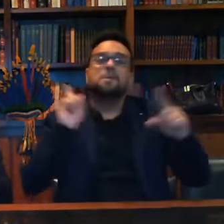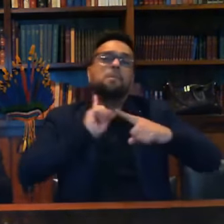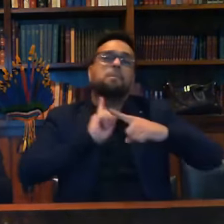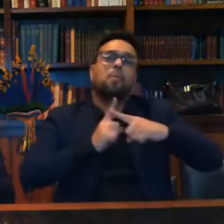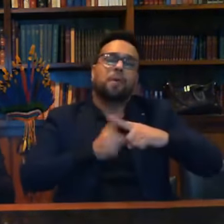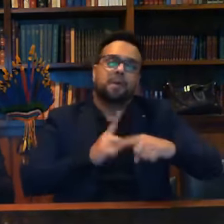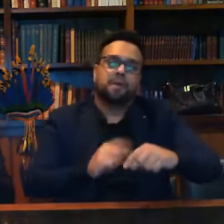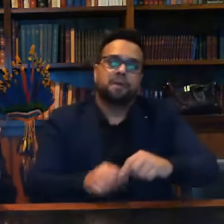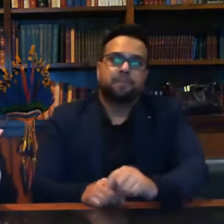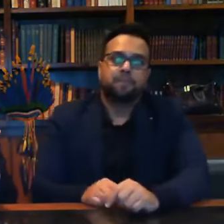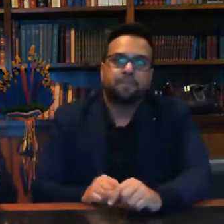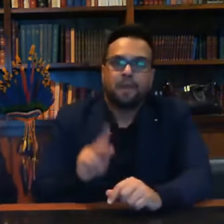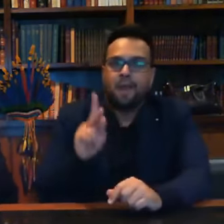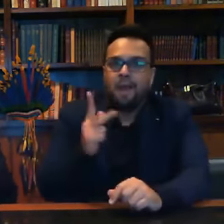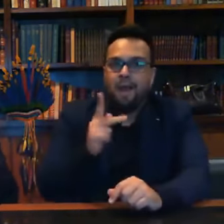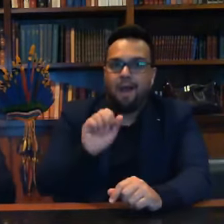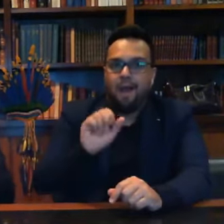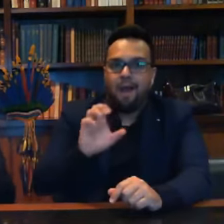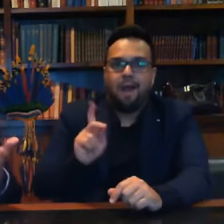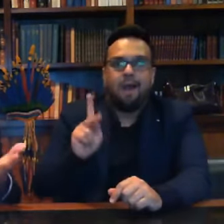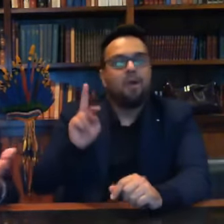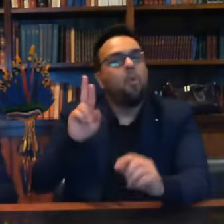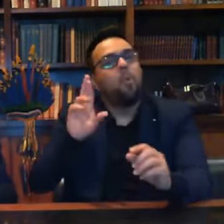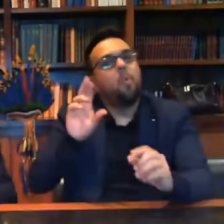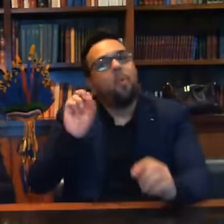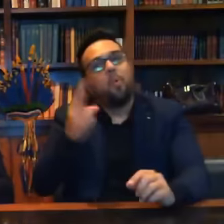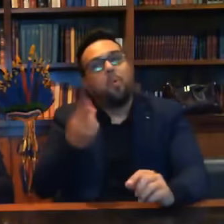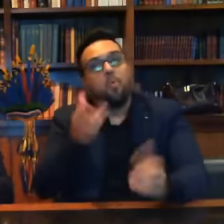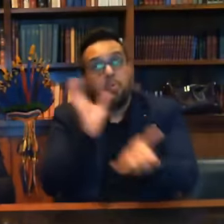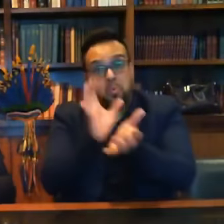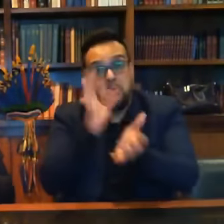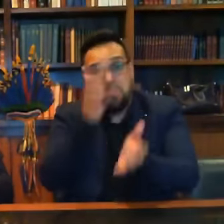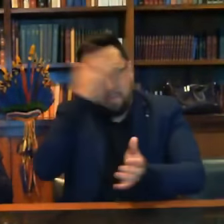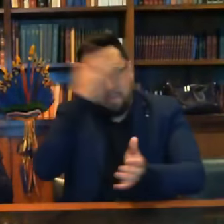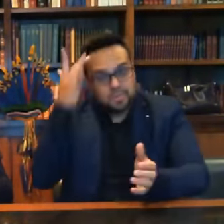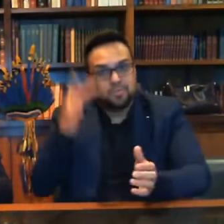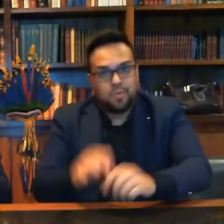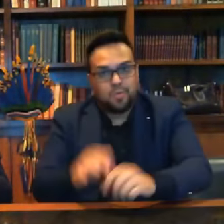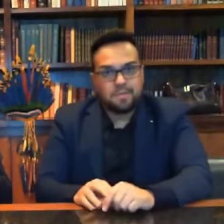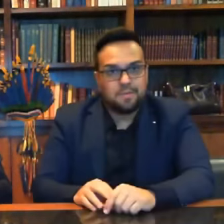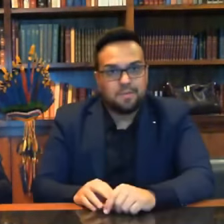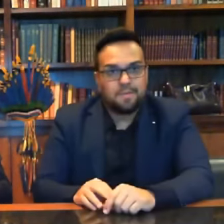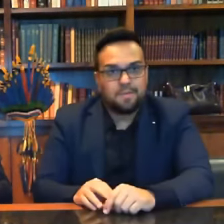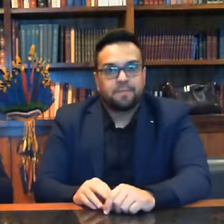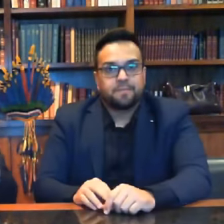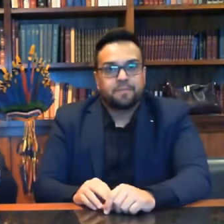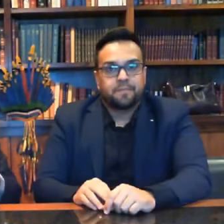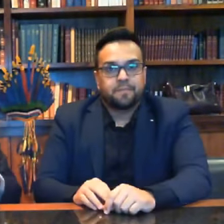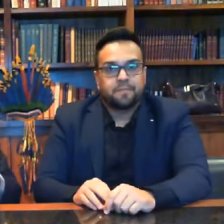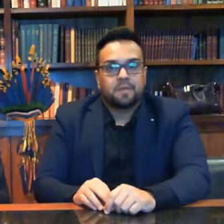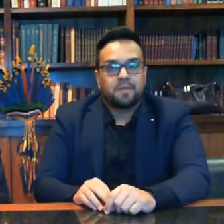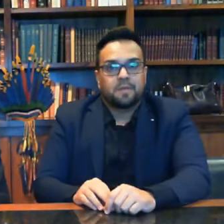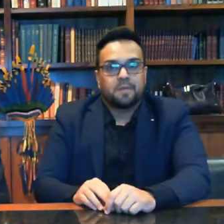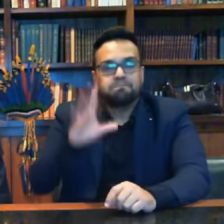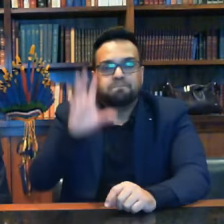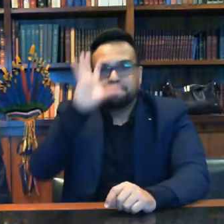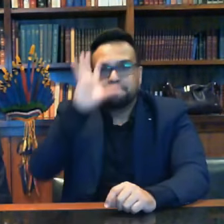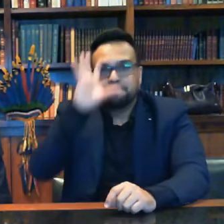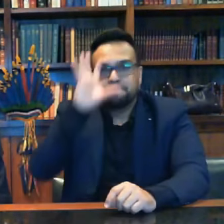esse HAC, ou esse grupo de HAC, essa ou essas pessoas receberam denunciar?